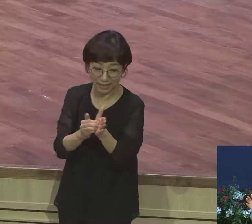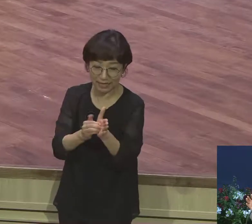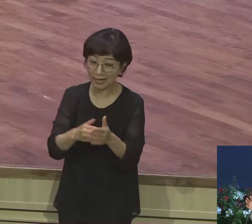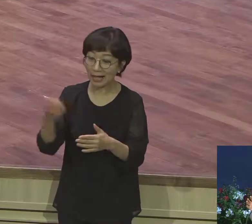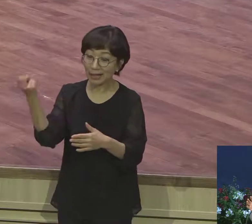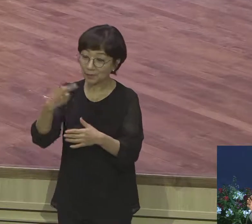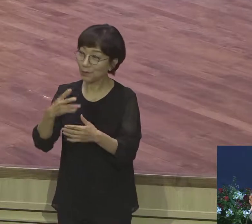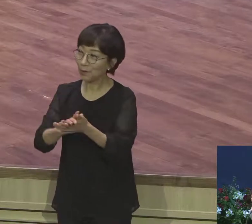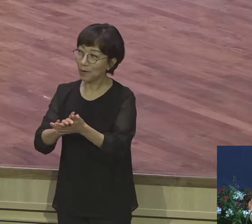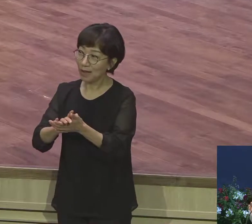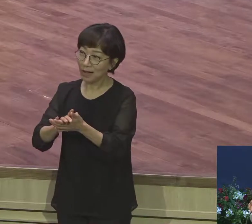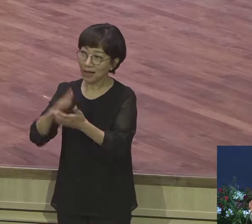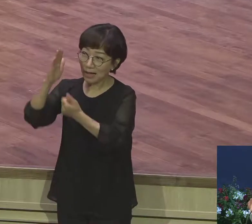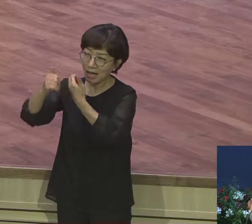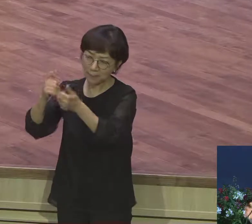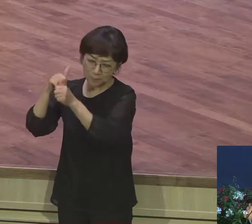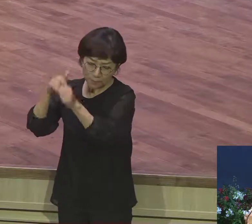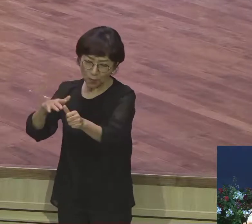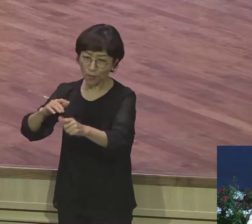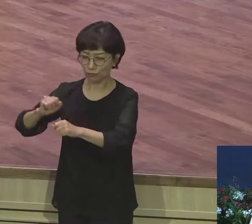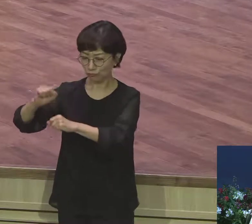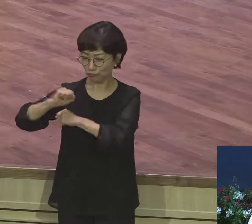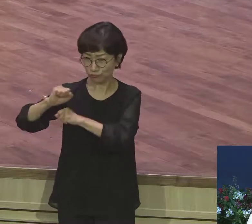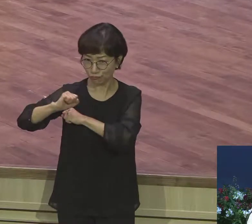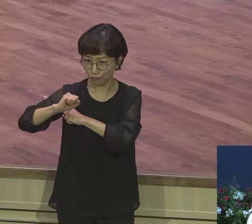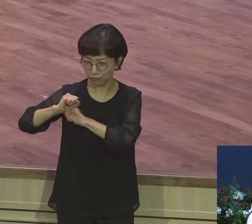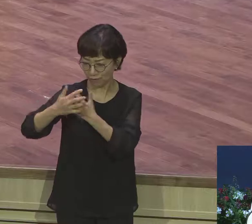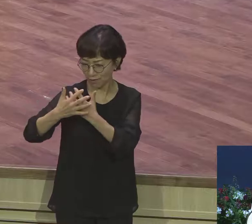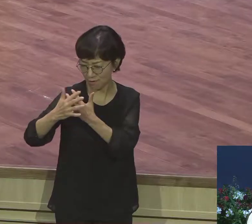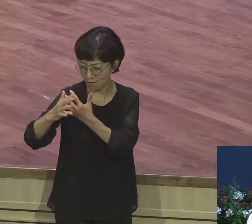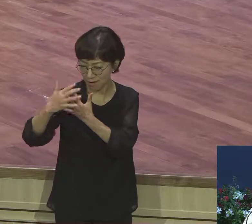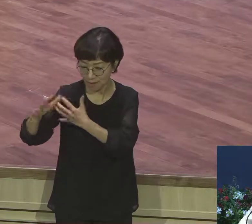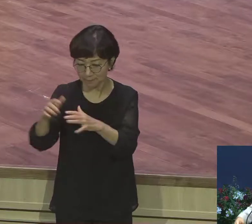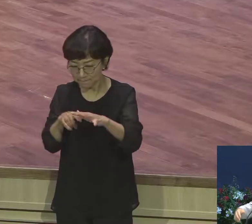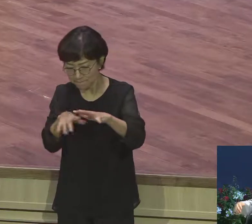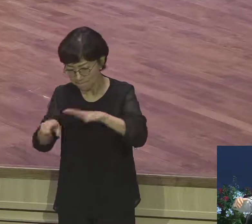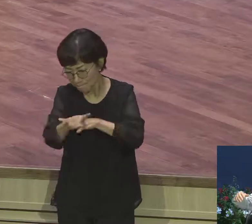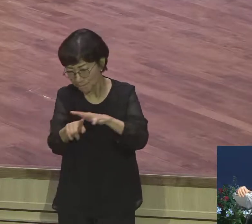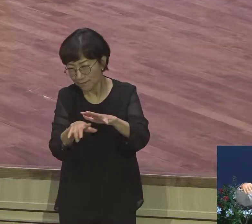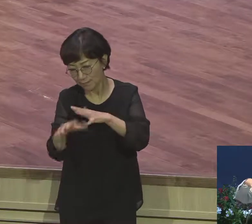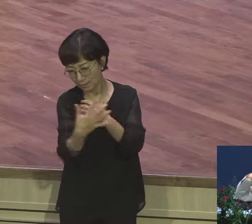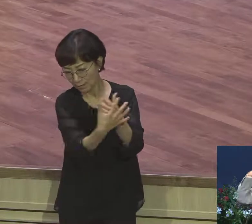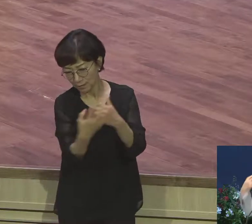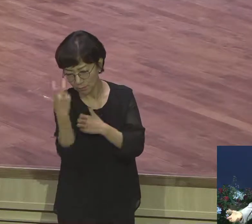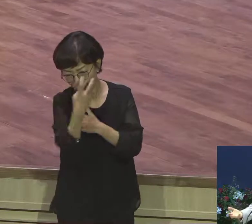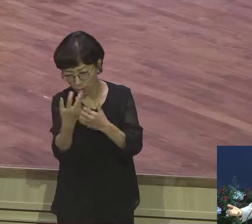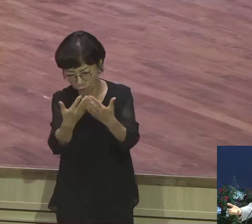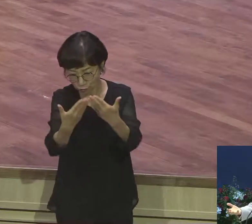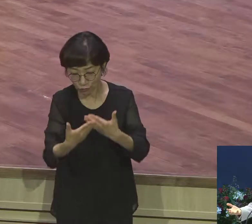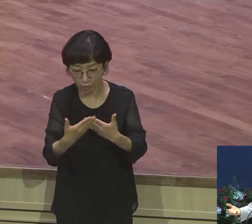지키고 있는 것을 그렇게 확인했음에도 불구하고 야곱은 문제만 생기면